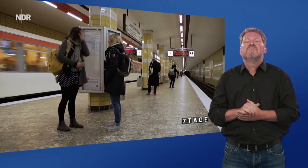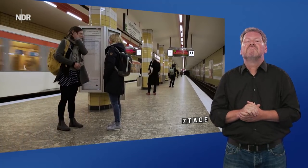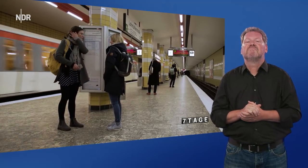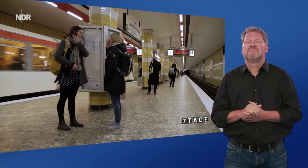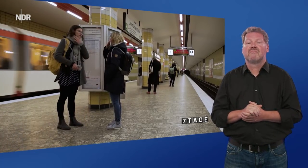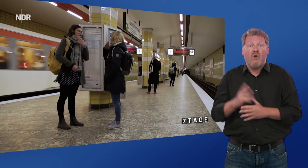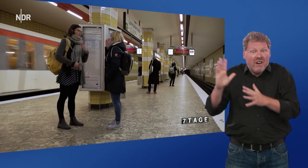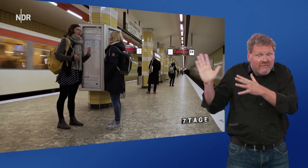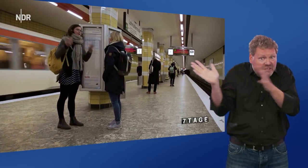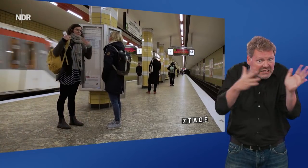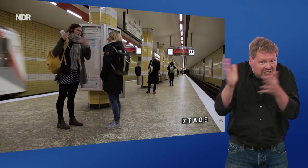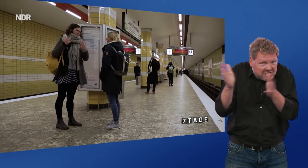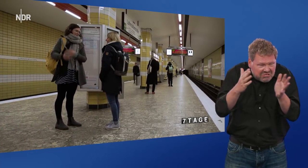Aber quasi den Wind, ne? Ja.